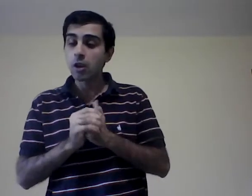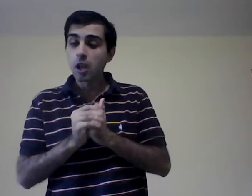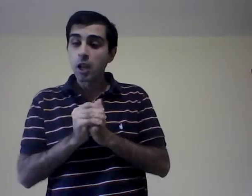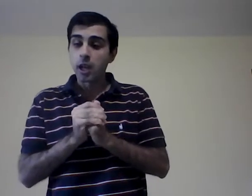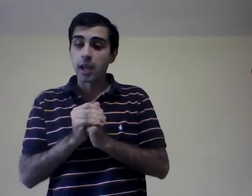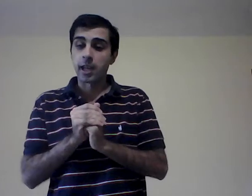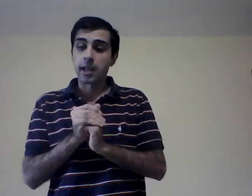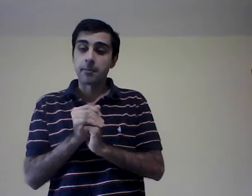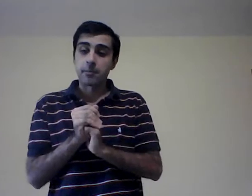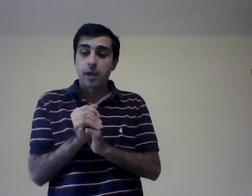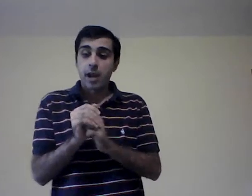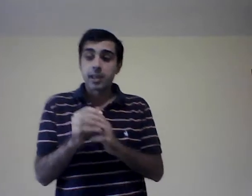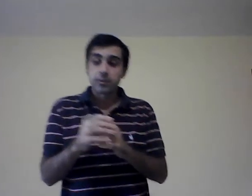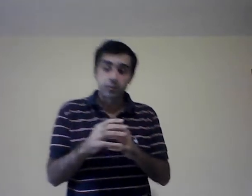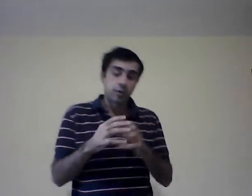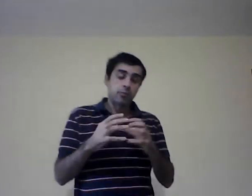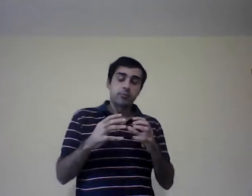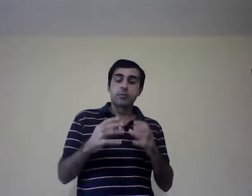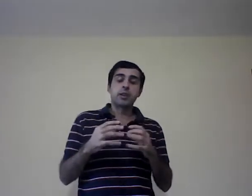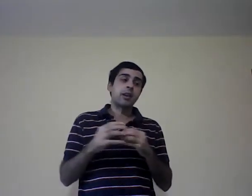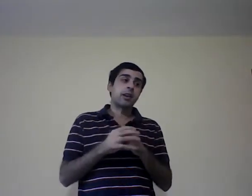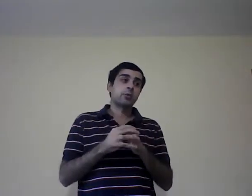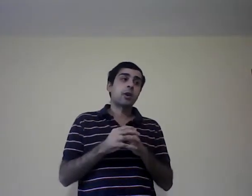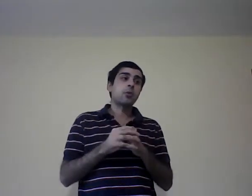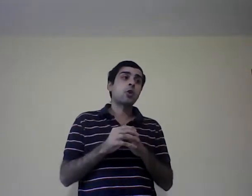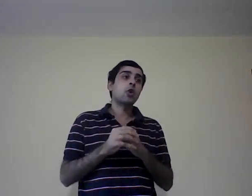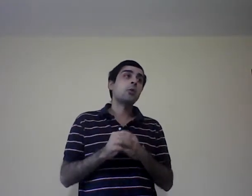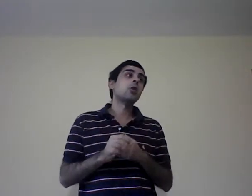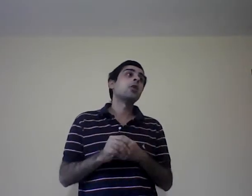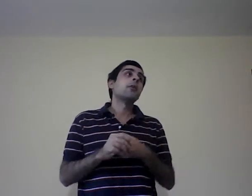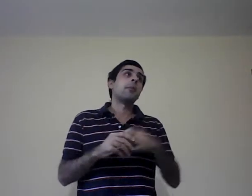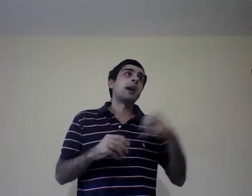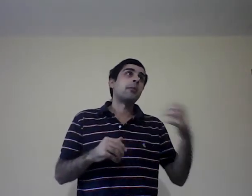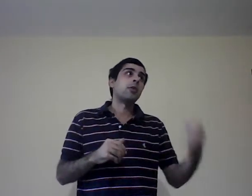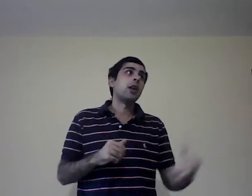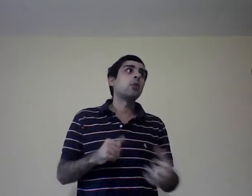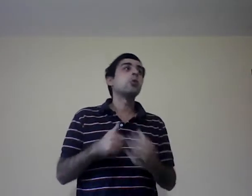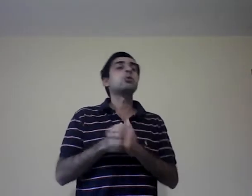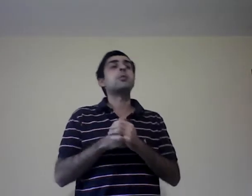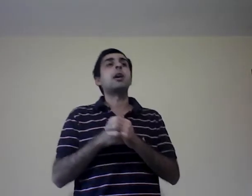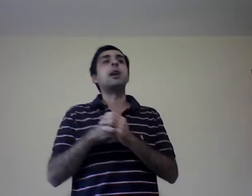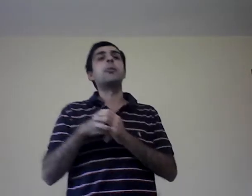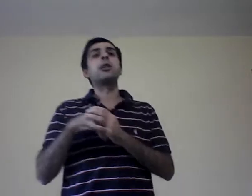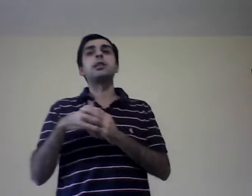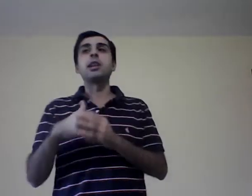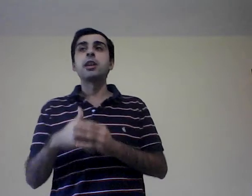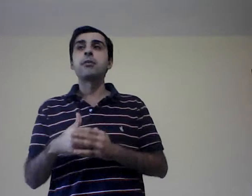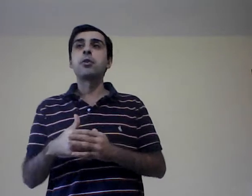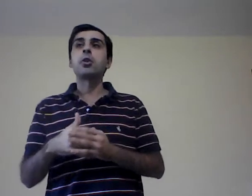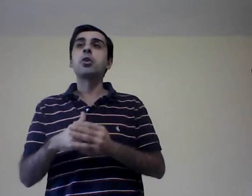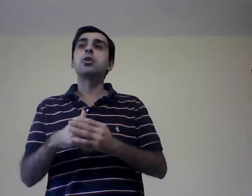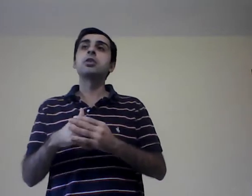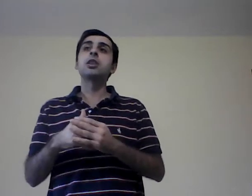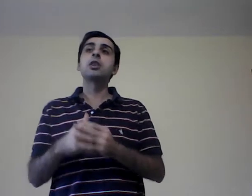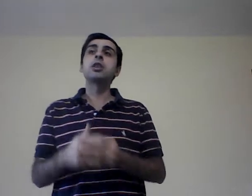Luego, o sea, actuamos como, pagamos la luz, pagamos el teléfono, si, y